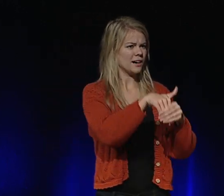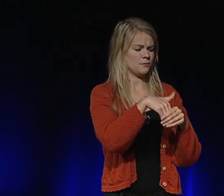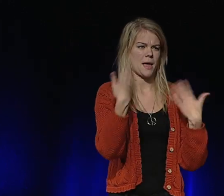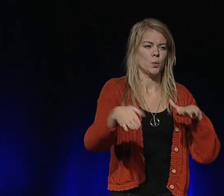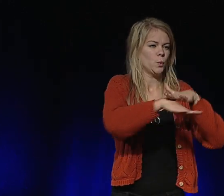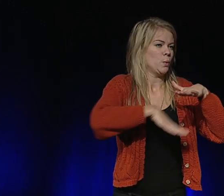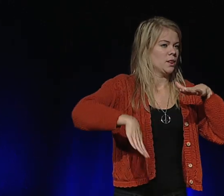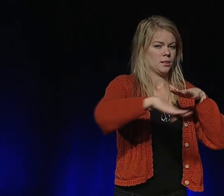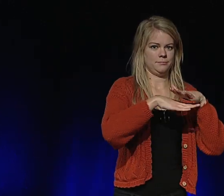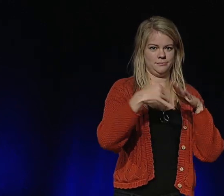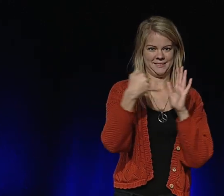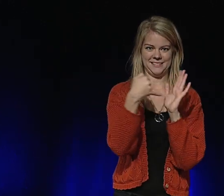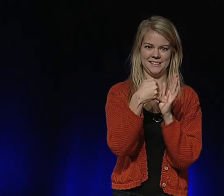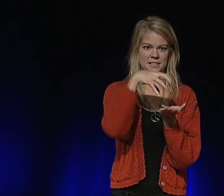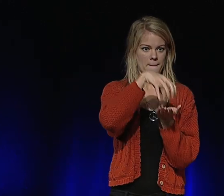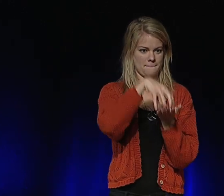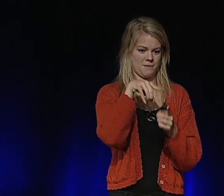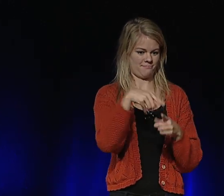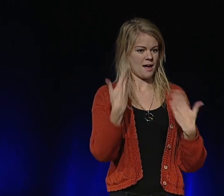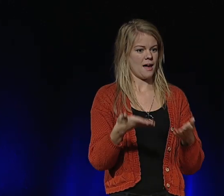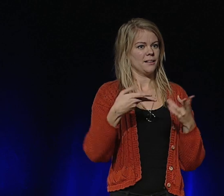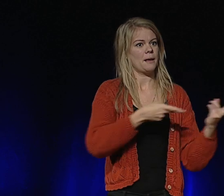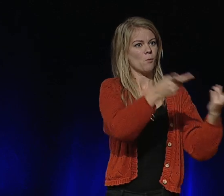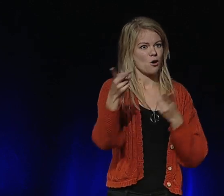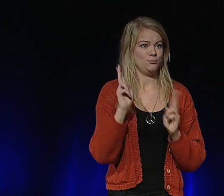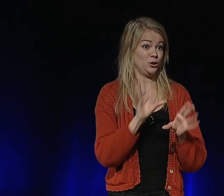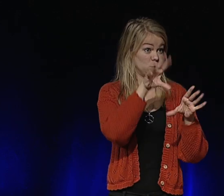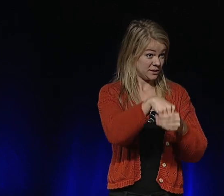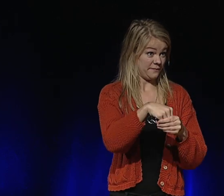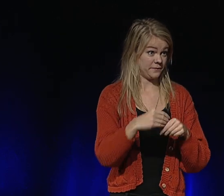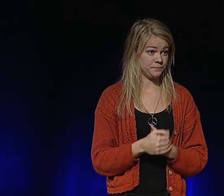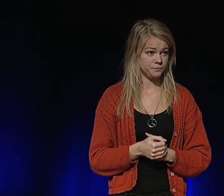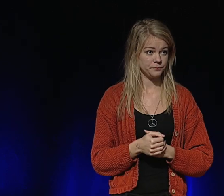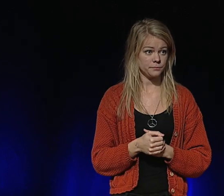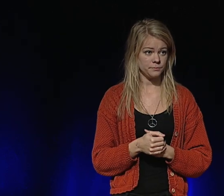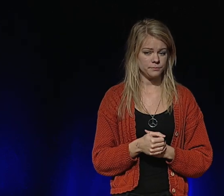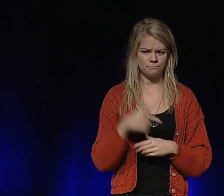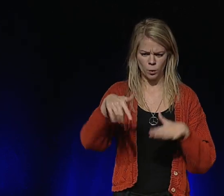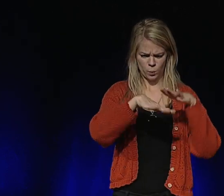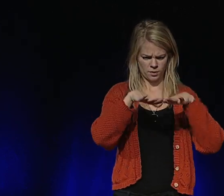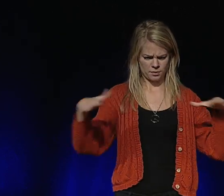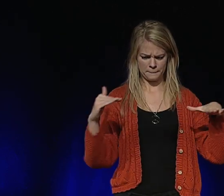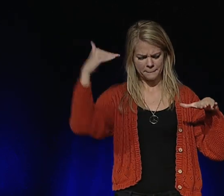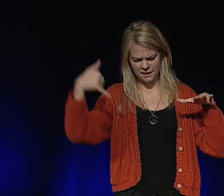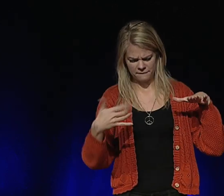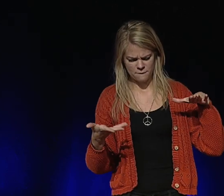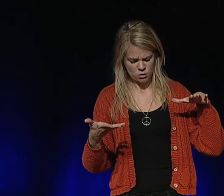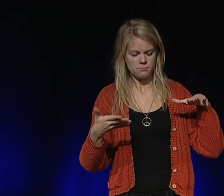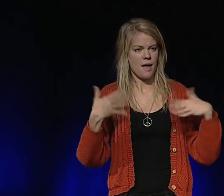Tillgänglighet och delaktighet är grundstenar i ett inklusivt och demokratiskt samhälle. Det är